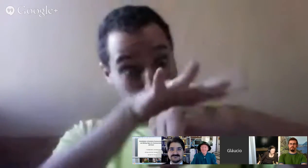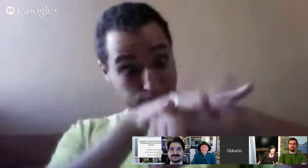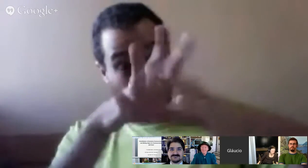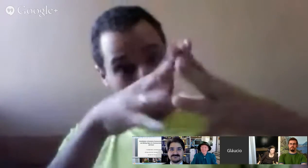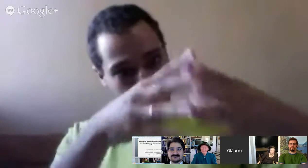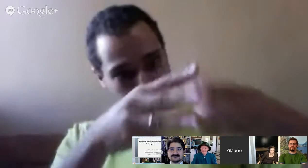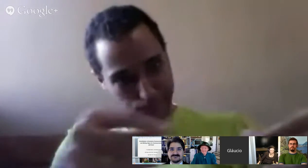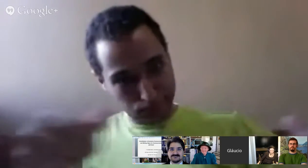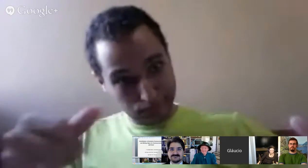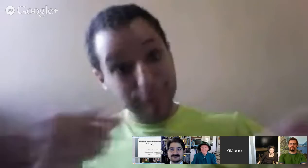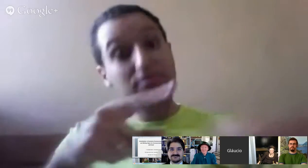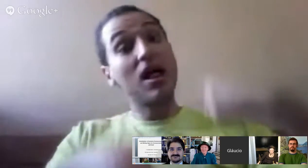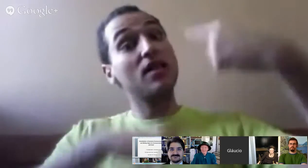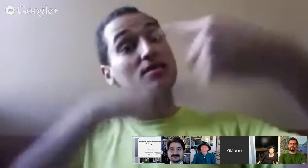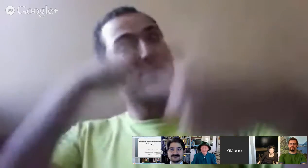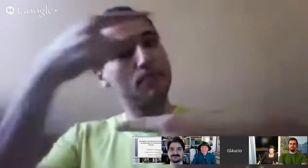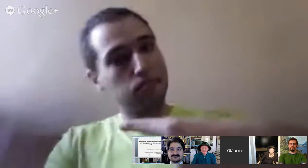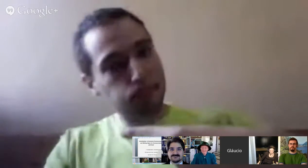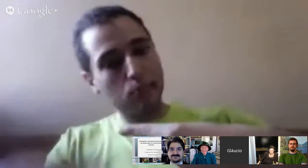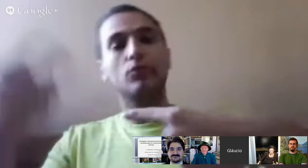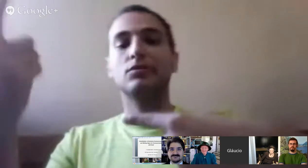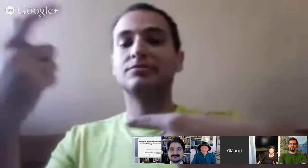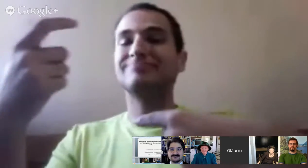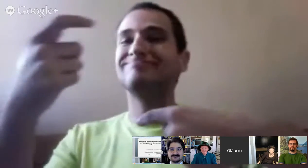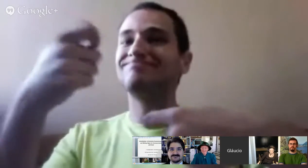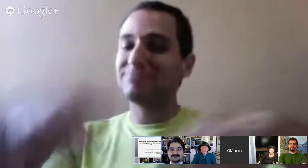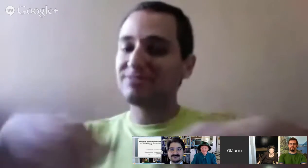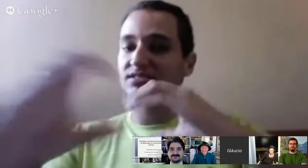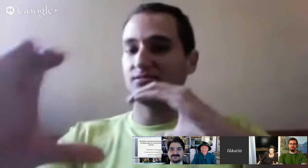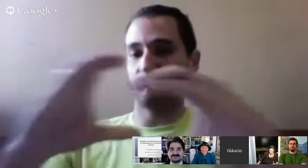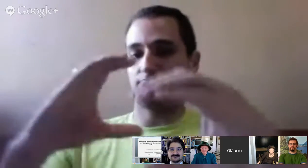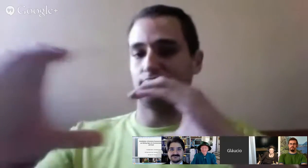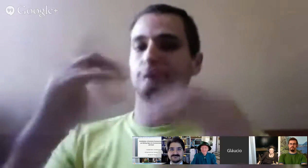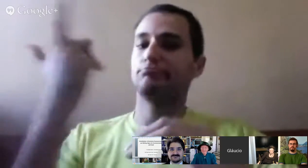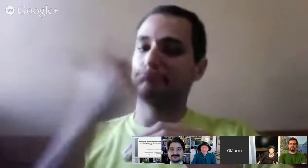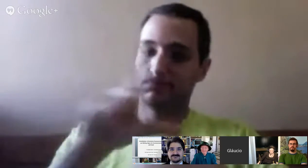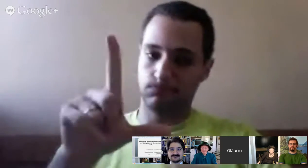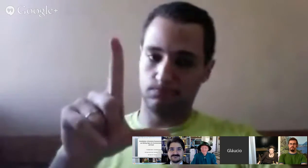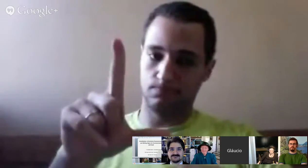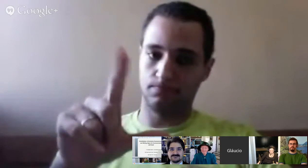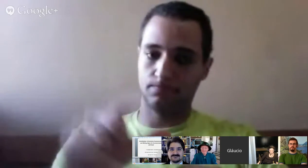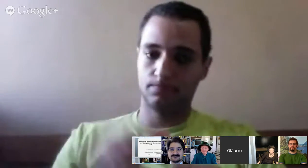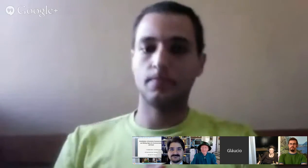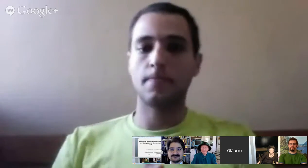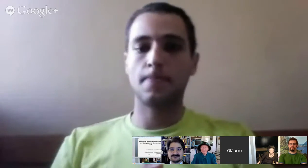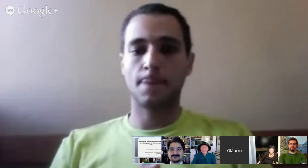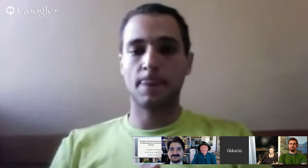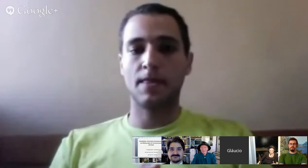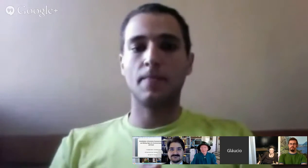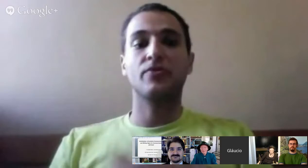de serem apreendidos nesse contexto de ensino de língua de sinais e no contexto da